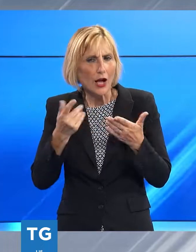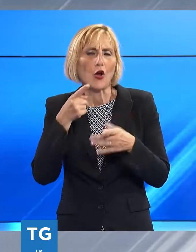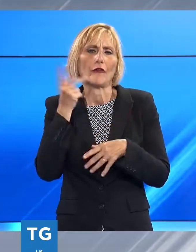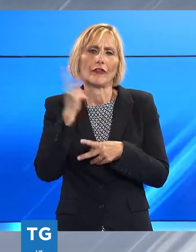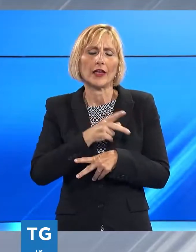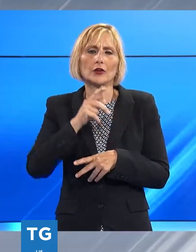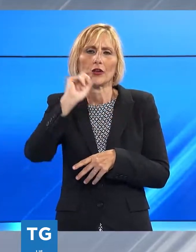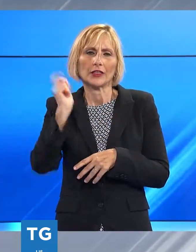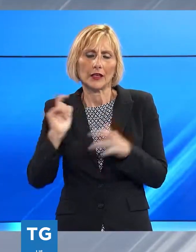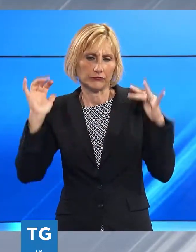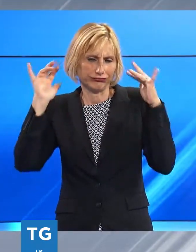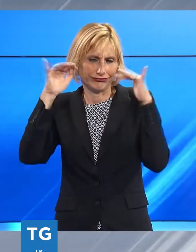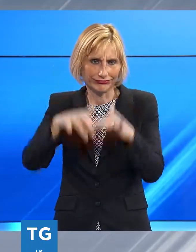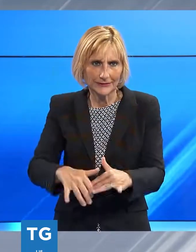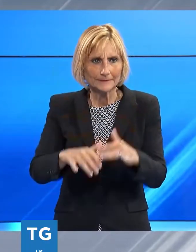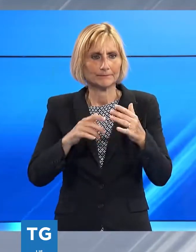Italia